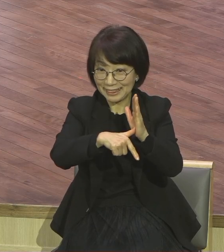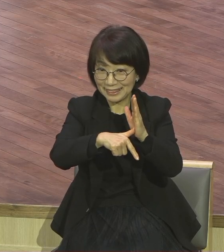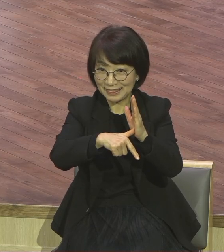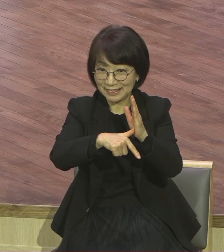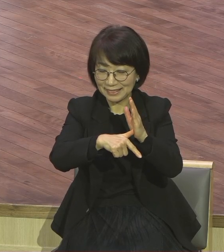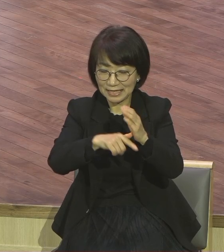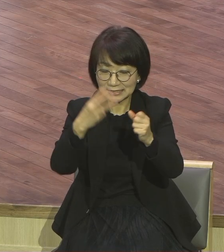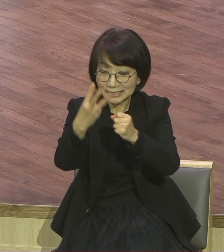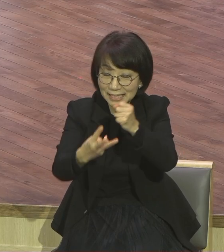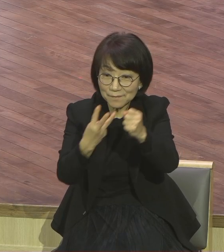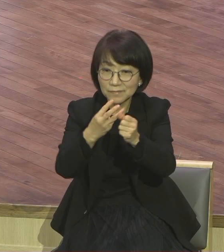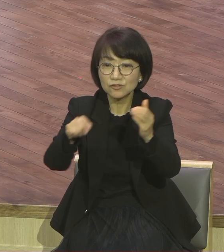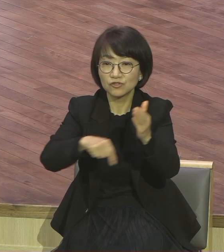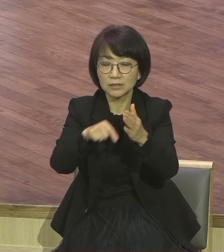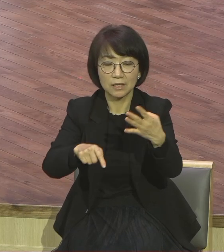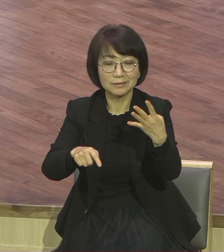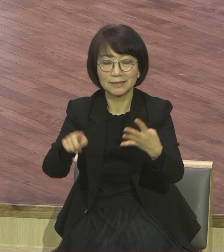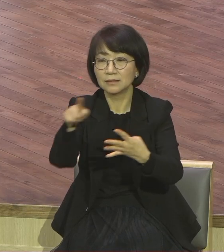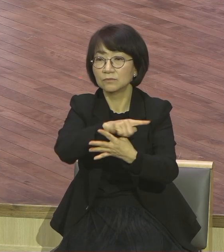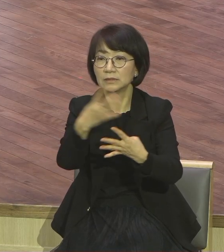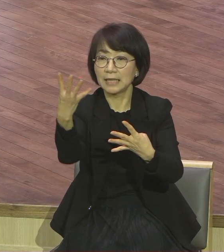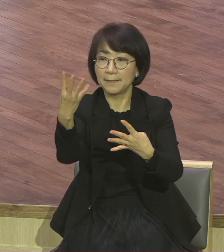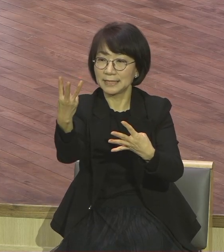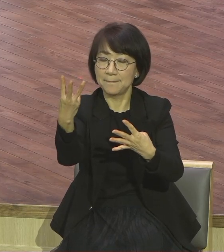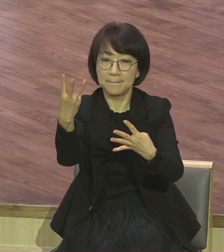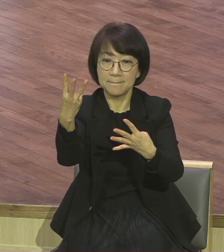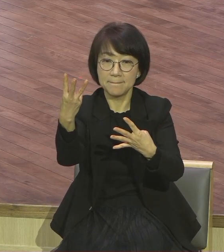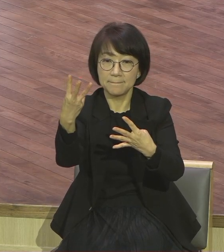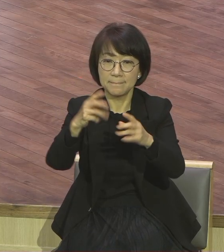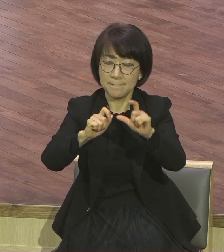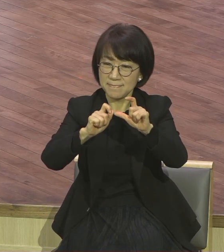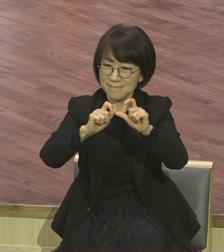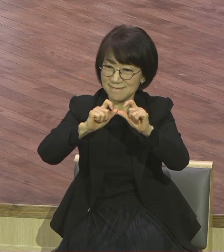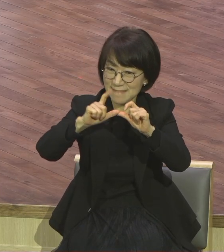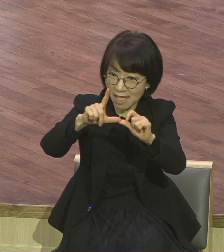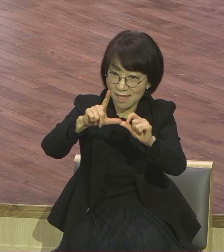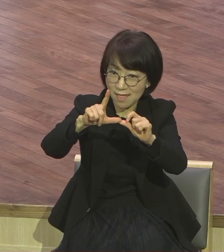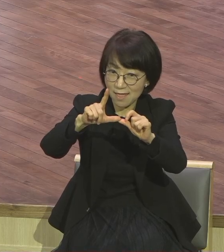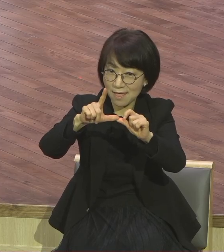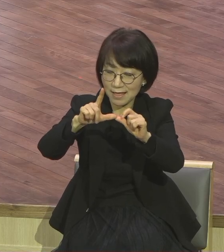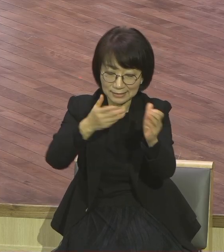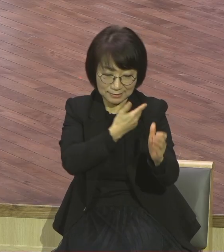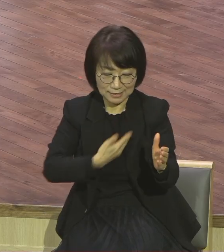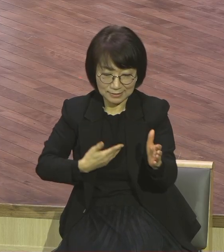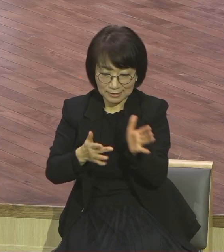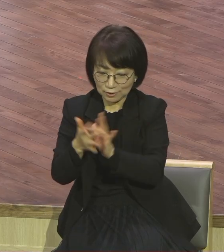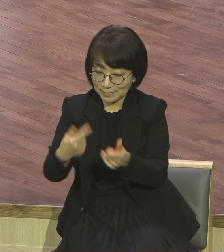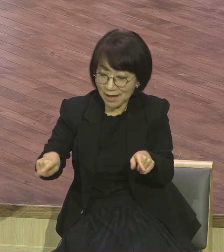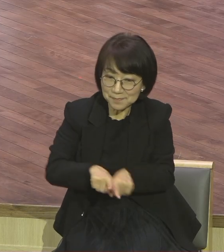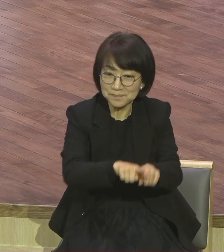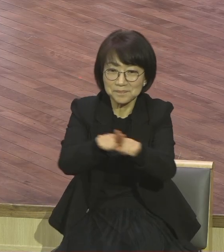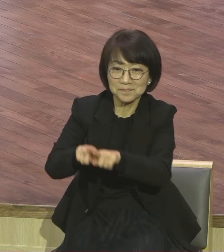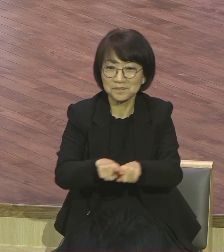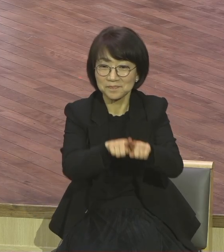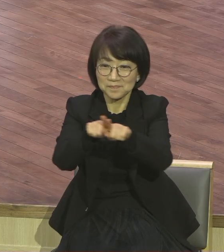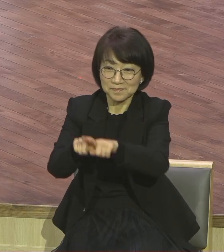그러셨어요 4분의 3이 그 정도로 지속적 훈련을 낸 겁니다 그것이 오순절 마가다라빡 성령 강림 후에